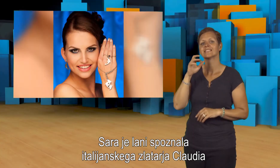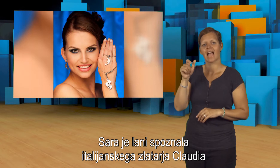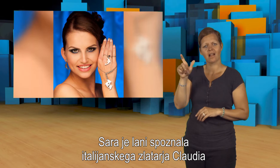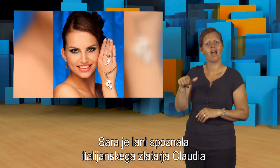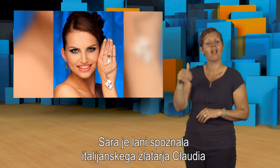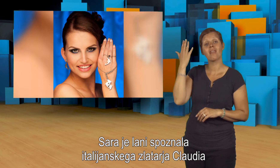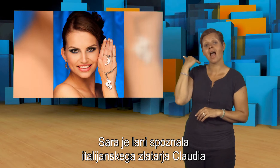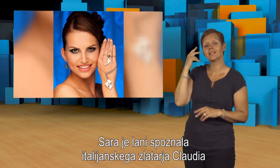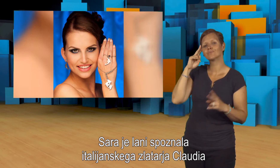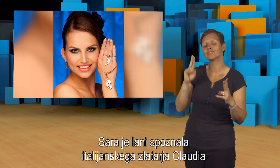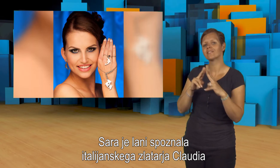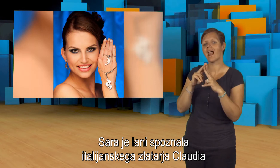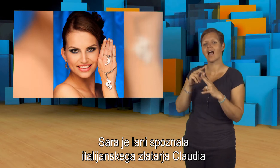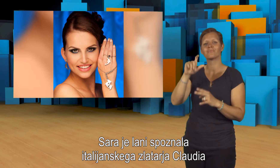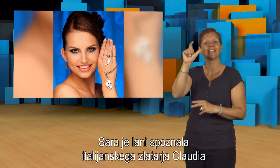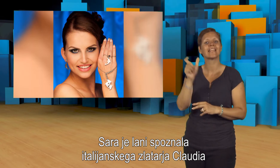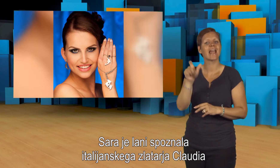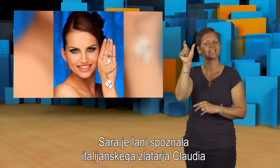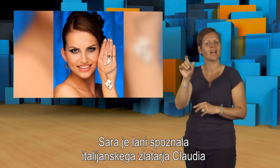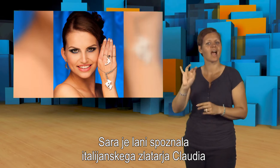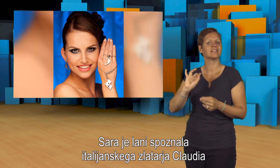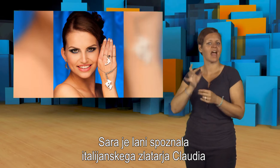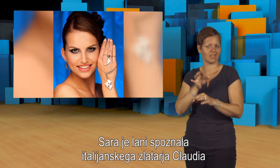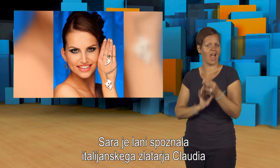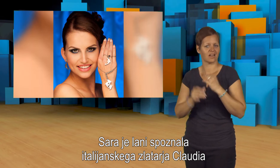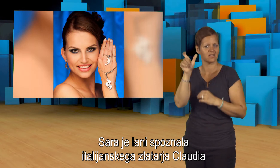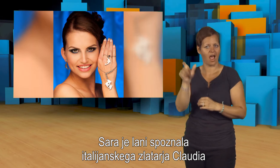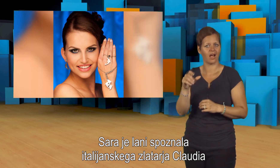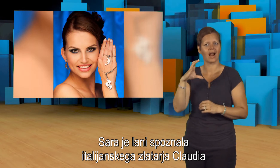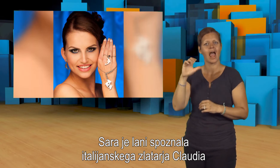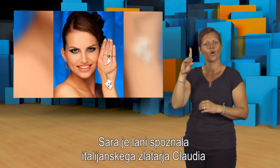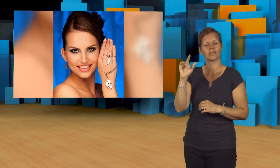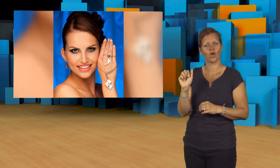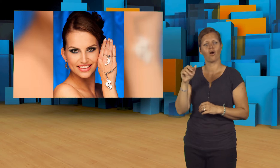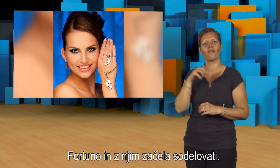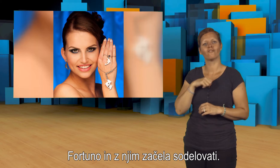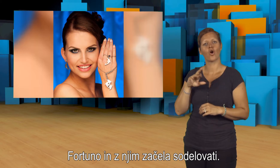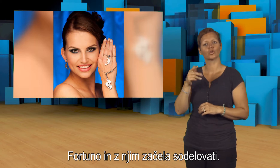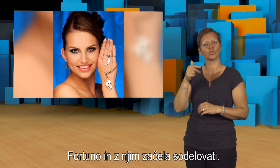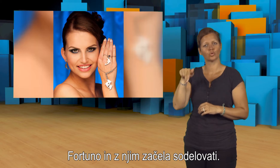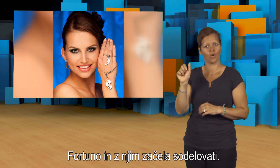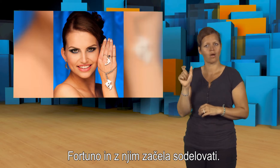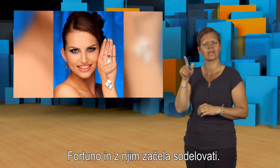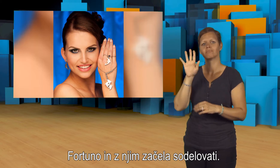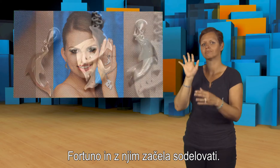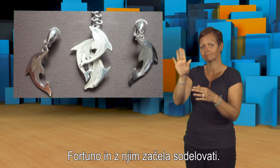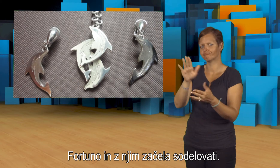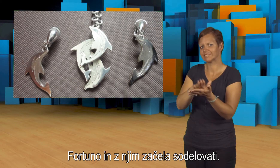Sara je lani spoznala italijanskega zlatarja Claudia Fortuno in z njim začela sodelovati.